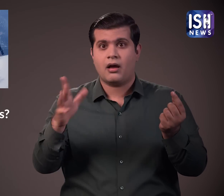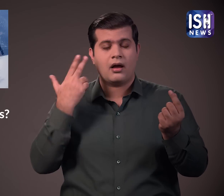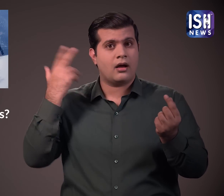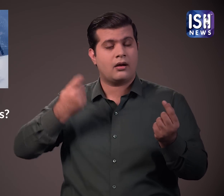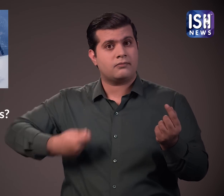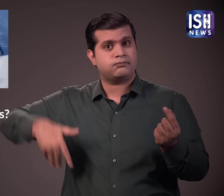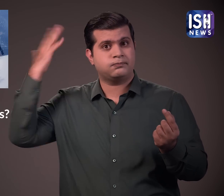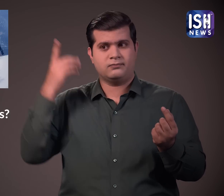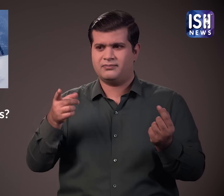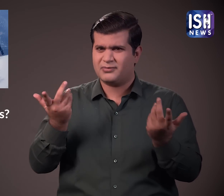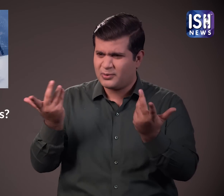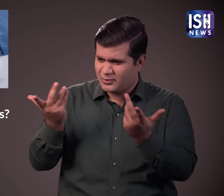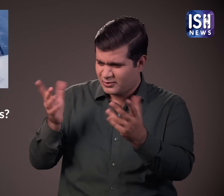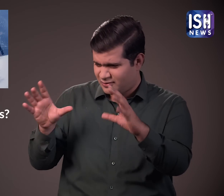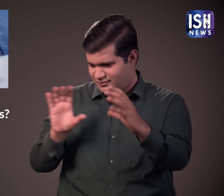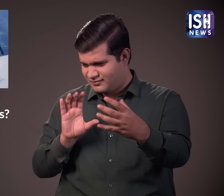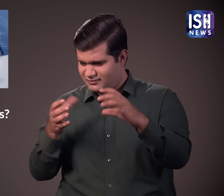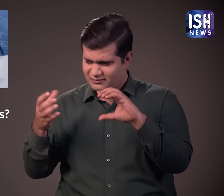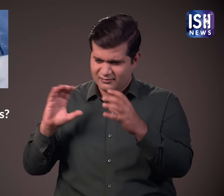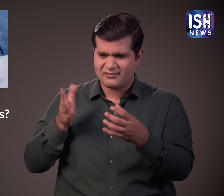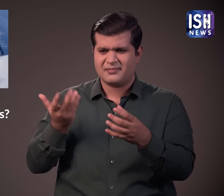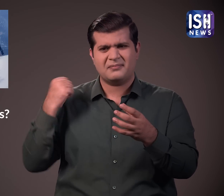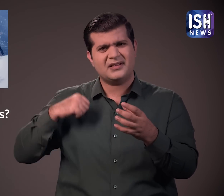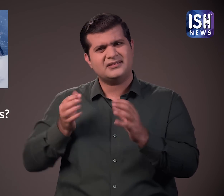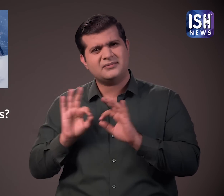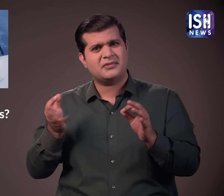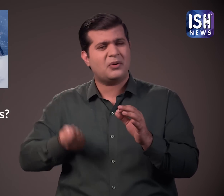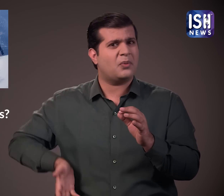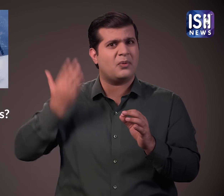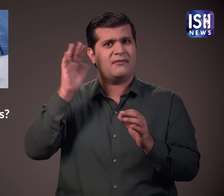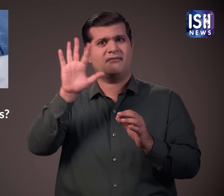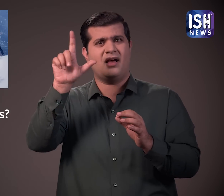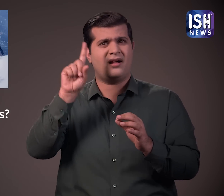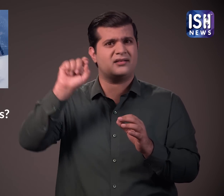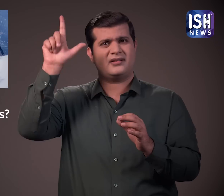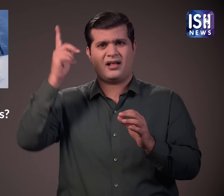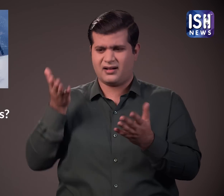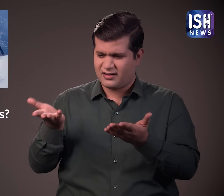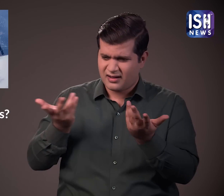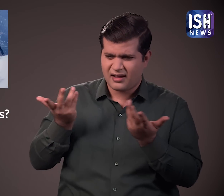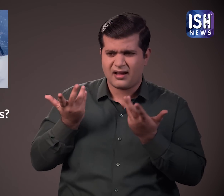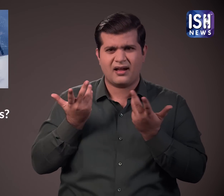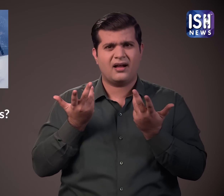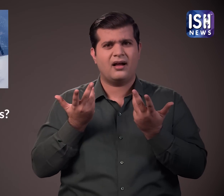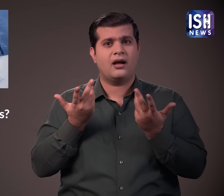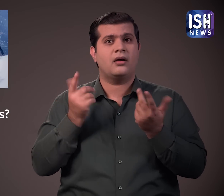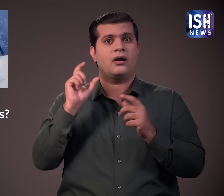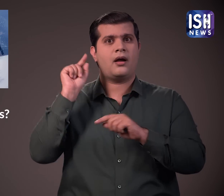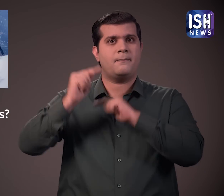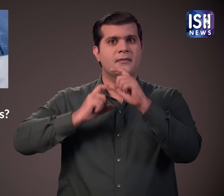होती हैं साधारन दिखने वाले पैग की कीमत पाच लाख से साथ लाख क्यों हैं? ऐसा इसलिए है